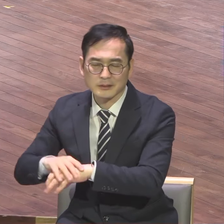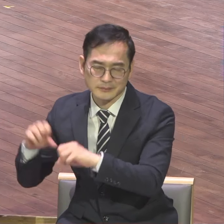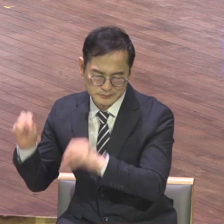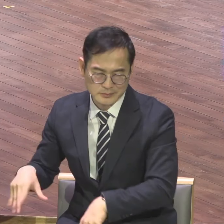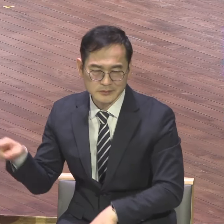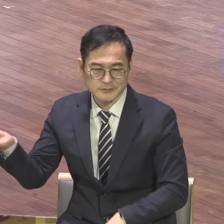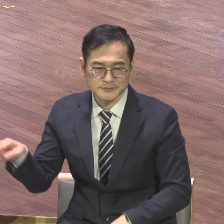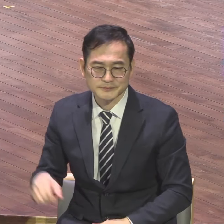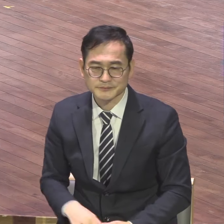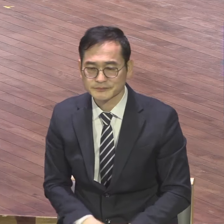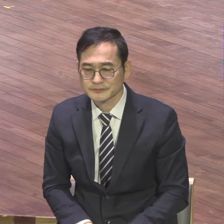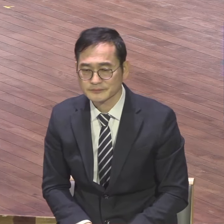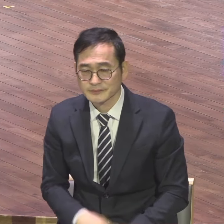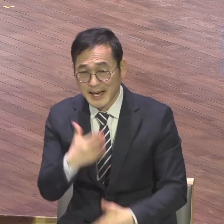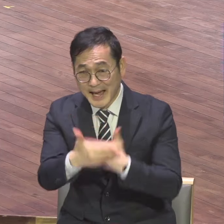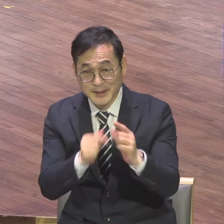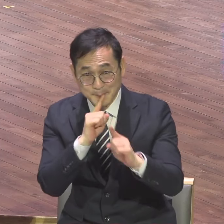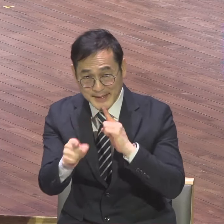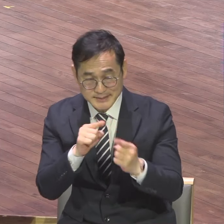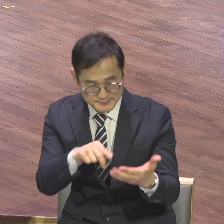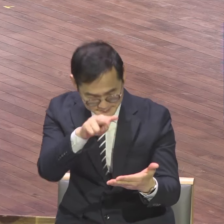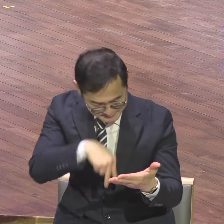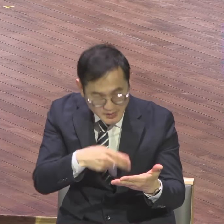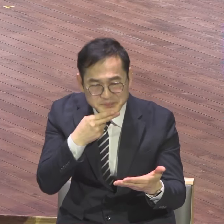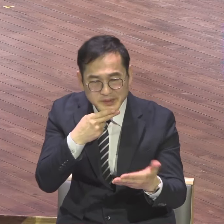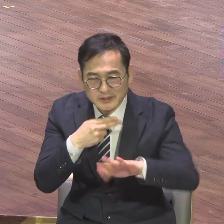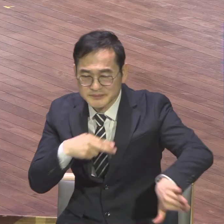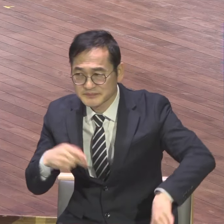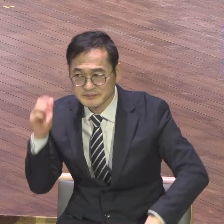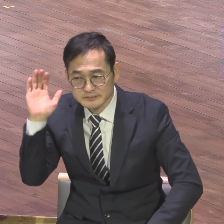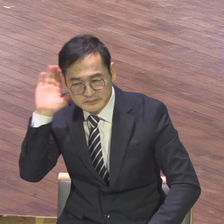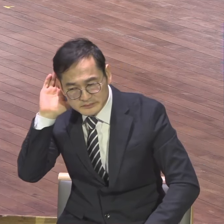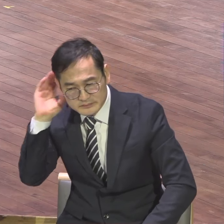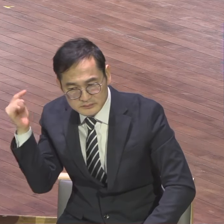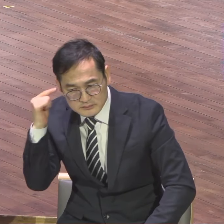성경 하나님 말씀 기억도 안 하면서 누가 한마디 한 거는 영원히 기억해.